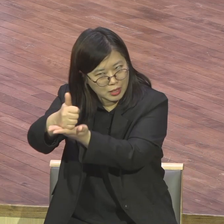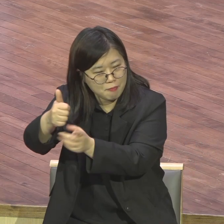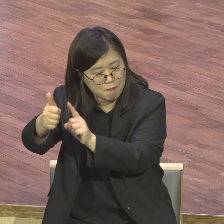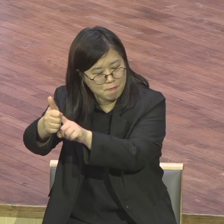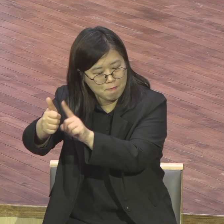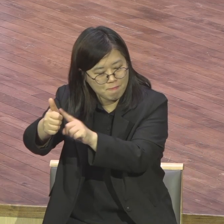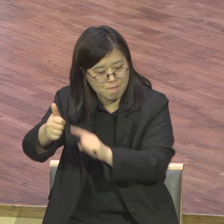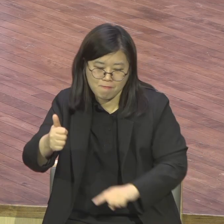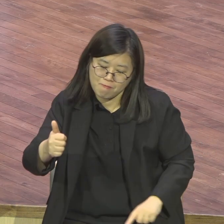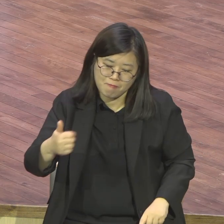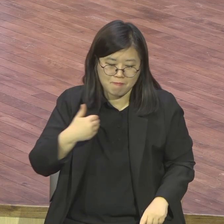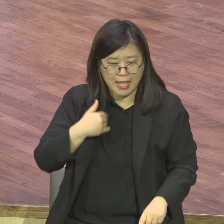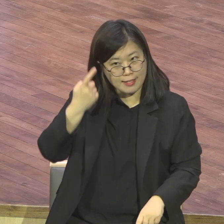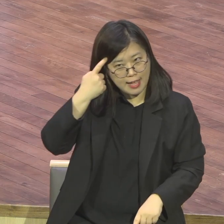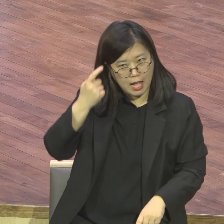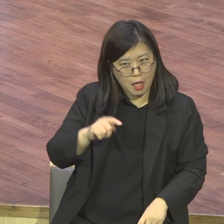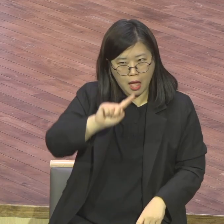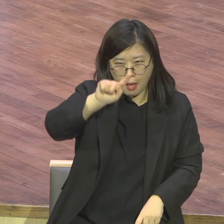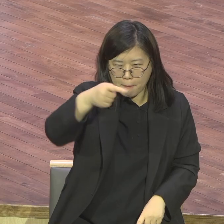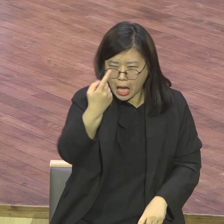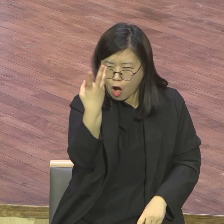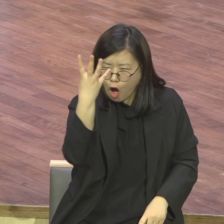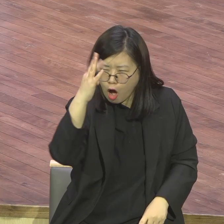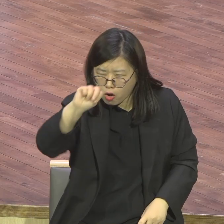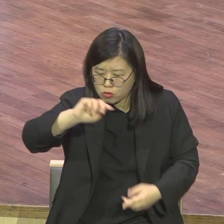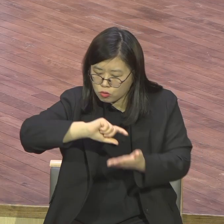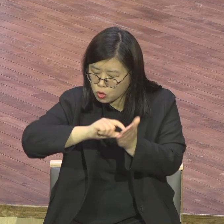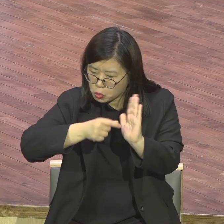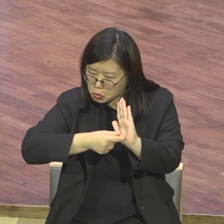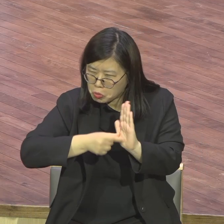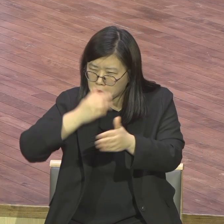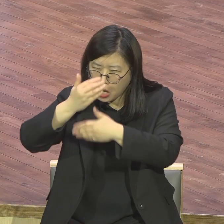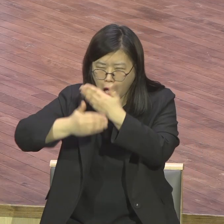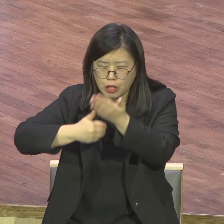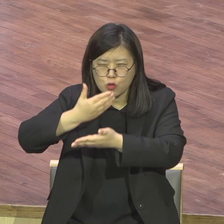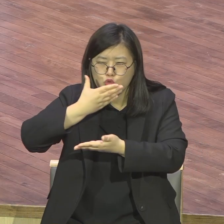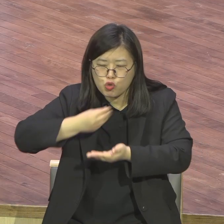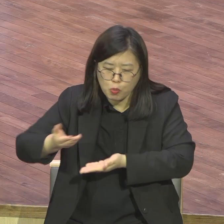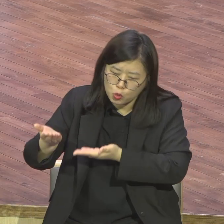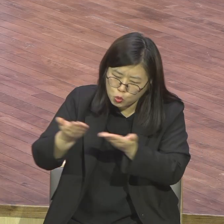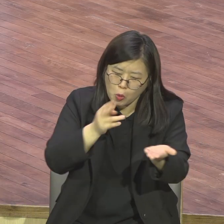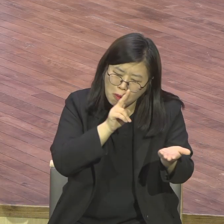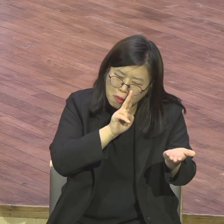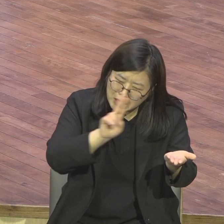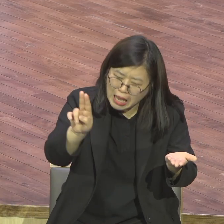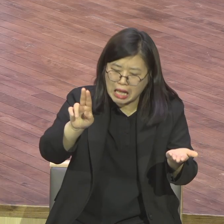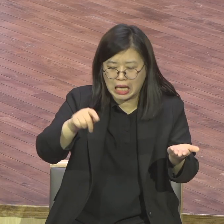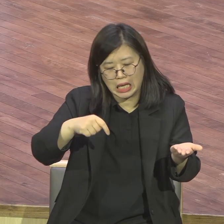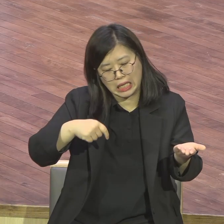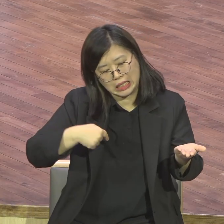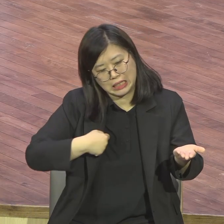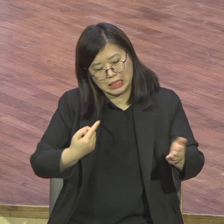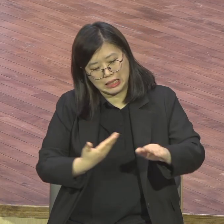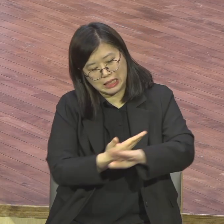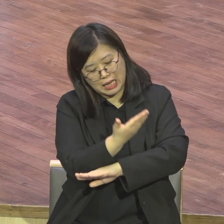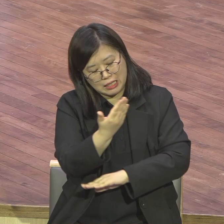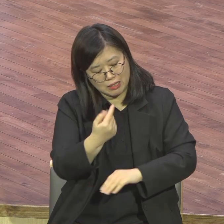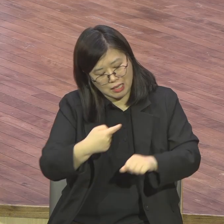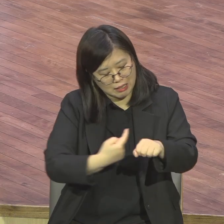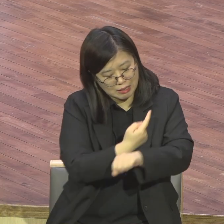백억 정도는 받아야 정목사가 좀 얼마 내놔 예 목사님